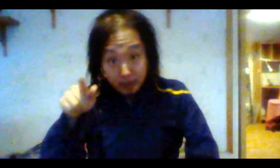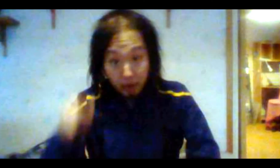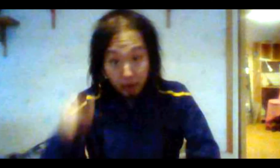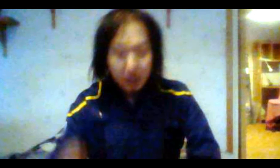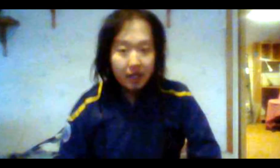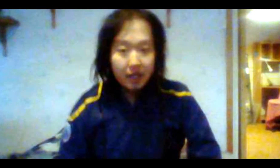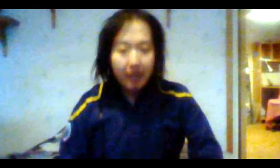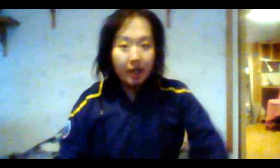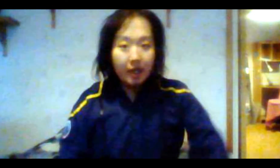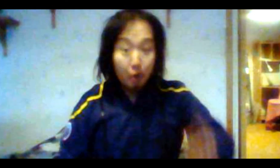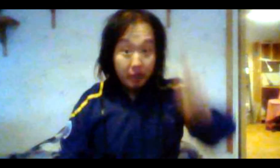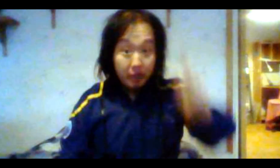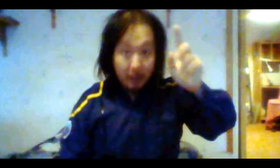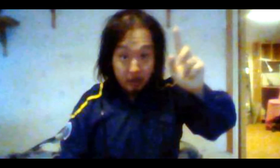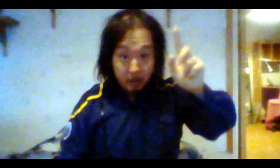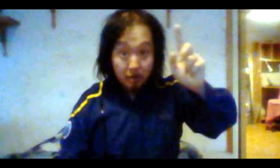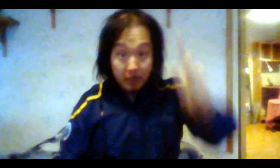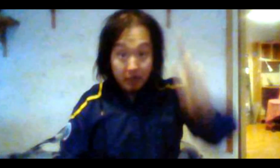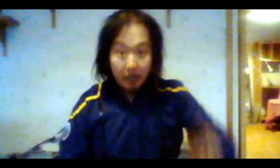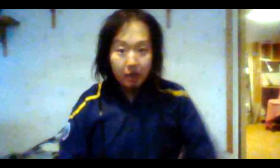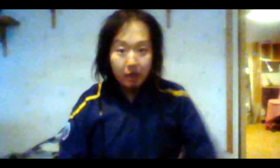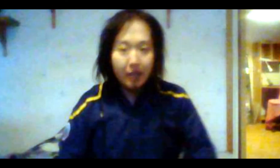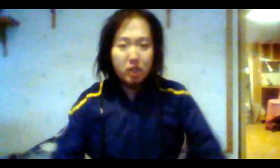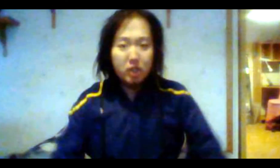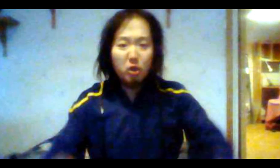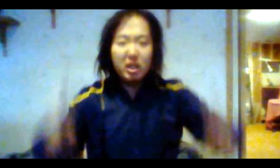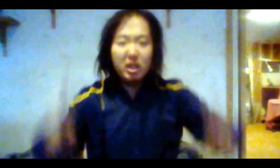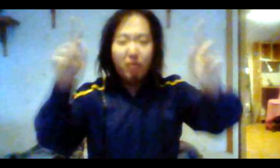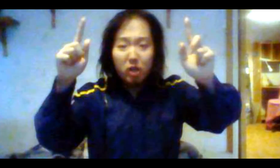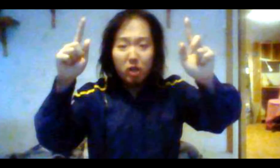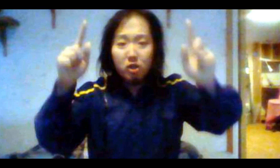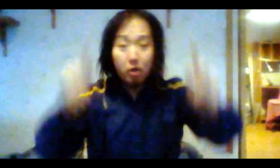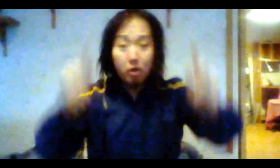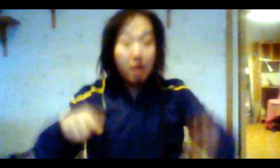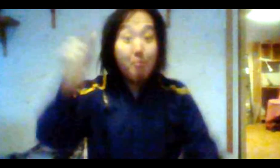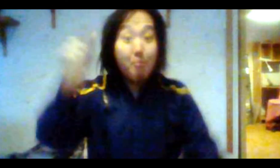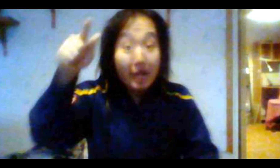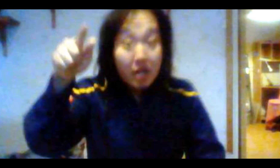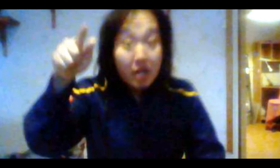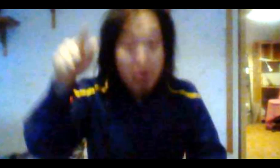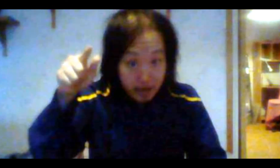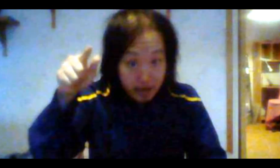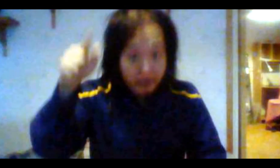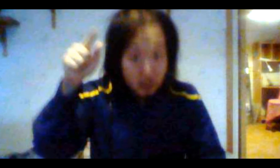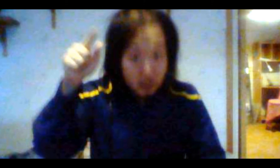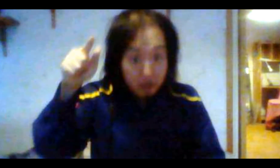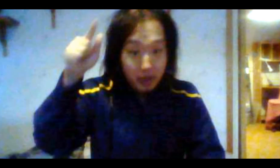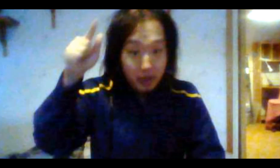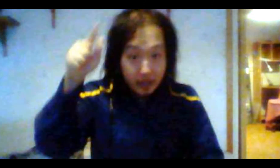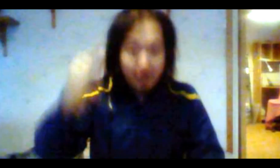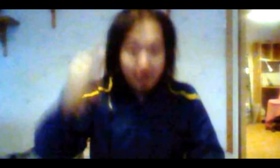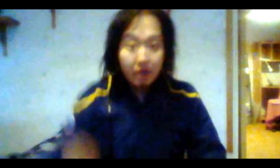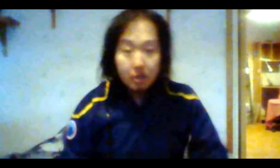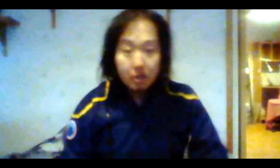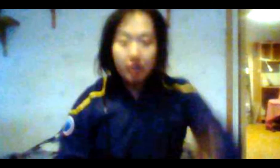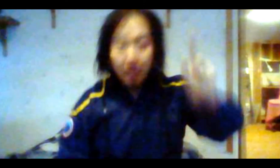spår Denna kåken har stått i och den har stått i vått och torrt Men nu är det fan slut på detta för nu ska